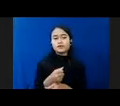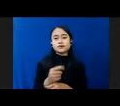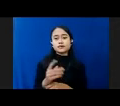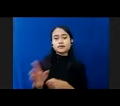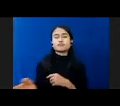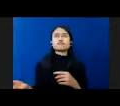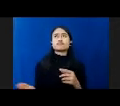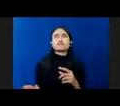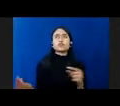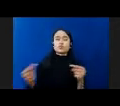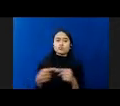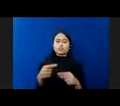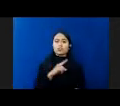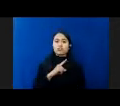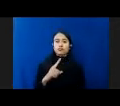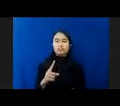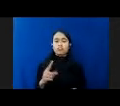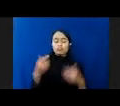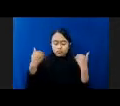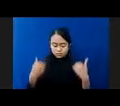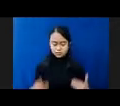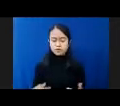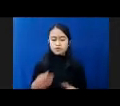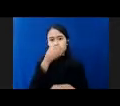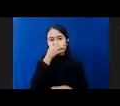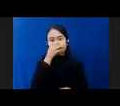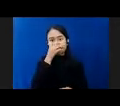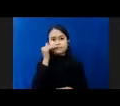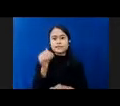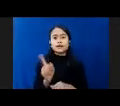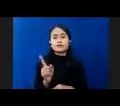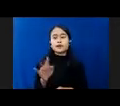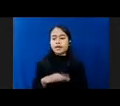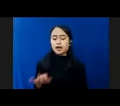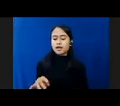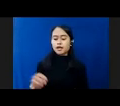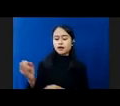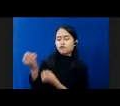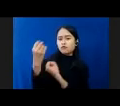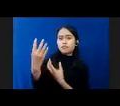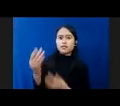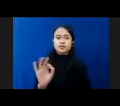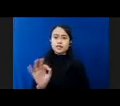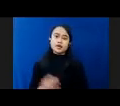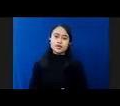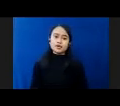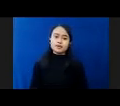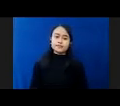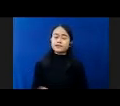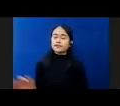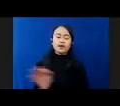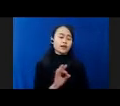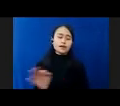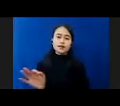Karena Memang Anak Tidak Mendapatkan Informasi Kalau Di Positif Disiplin Kita Punya Struktur Ini Mereka Sama Sama Sama Tidak Mendapatkan Itu